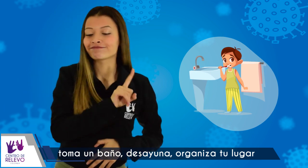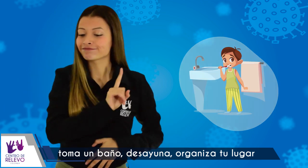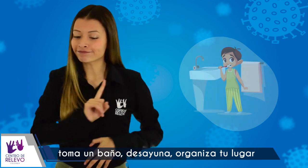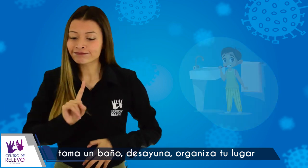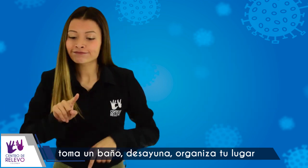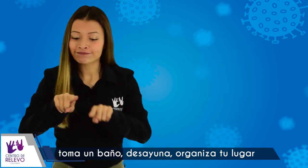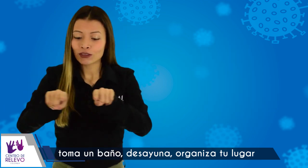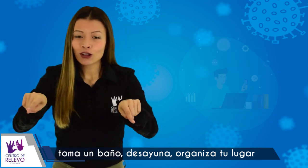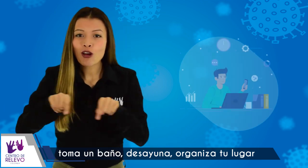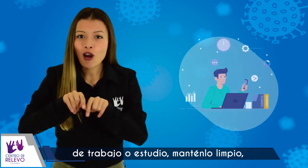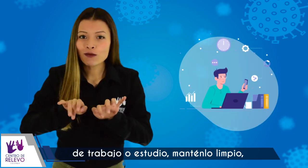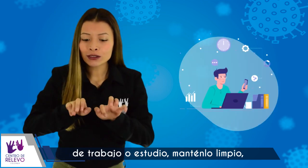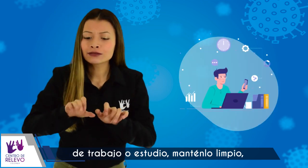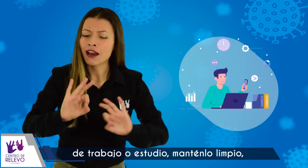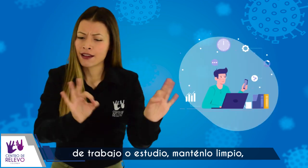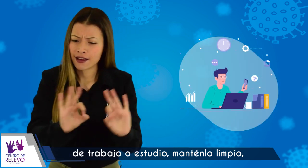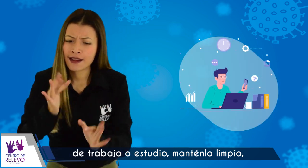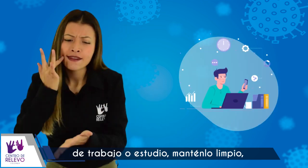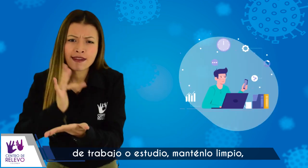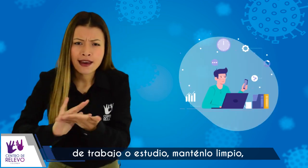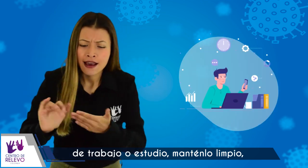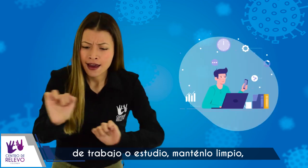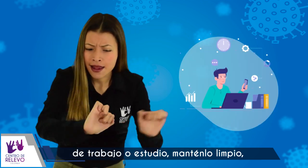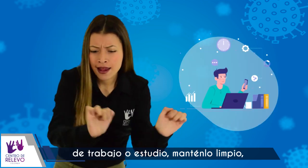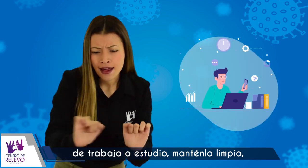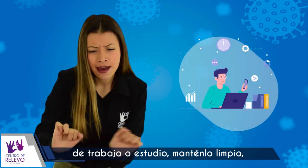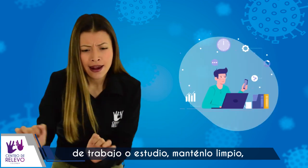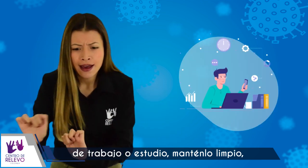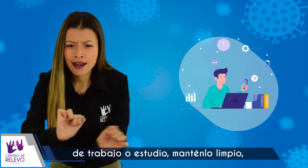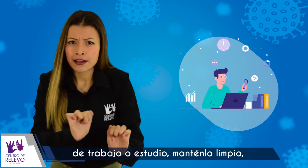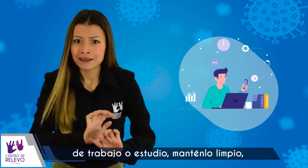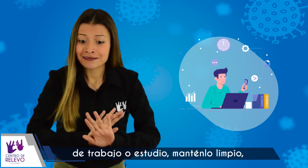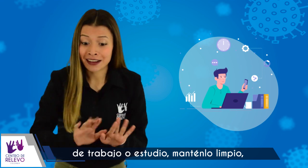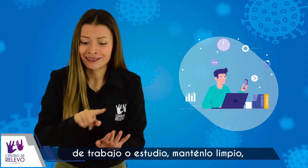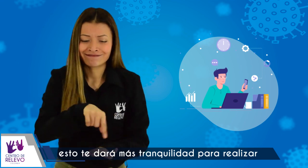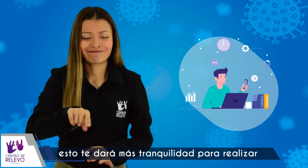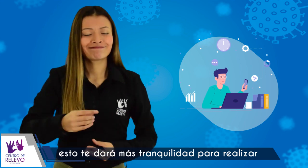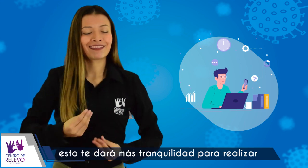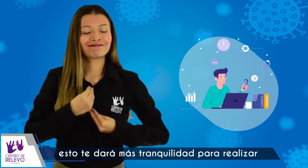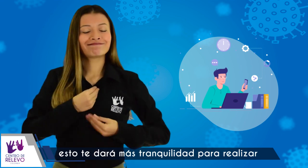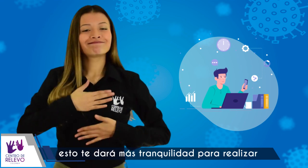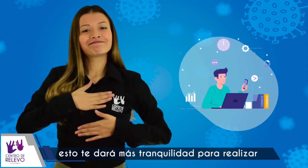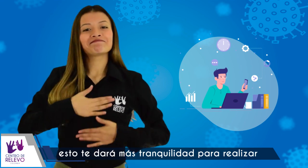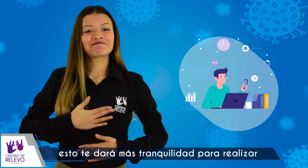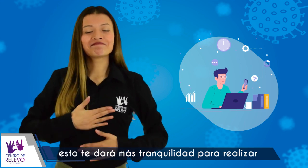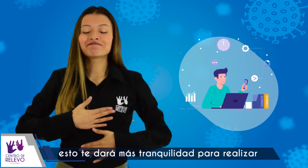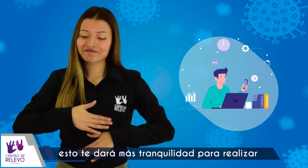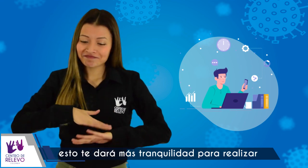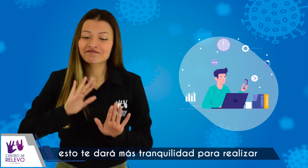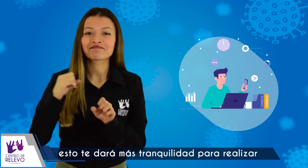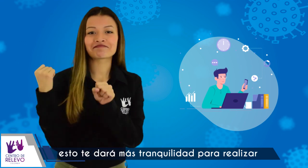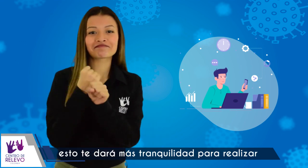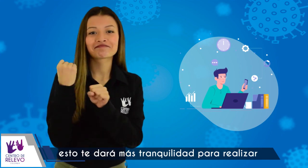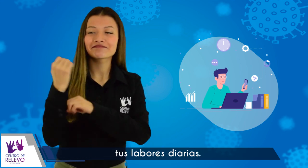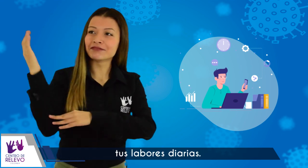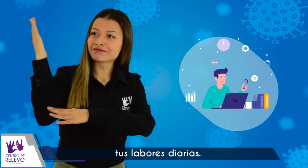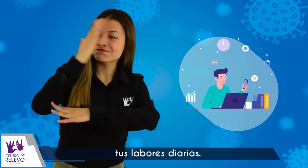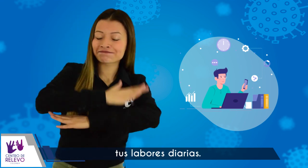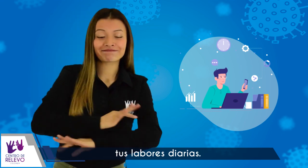organiza tu lugar de trabajo o estudio, manténlo limpio. Esto te dará más tranquilidad para realizar